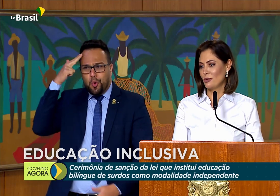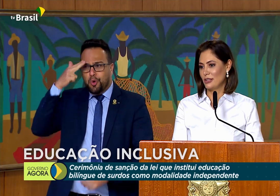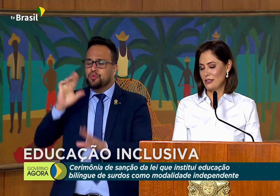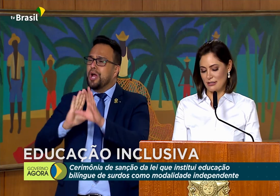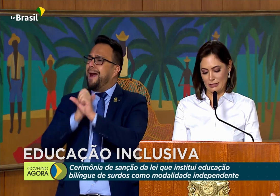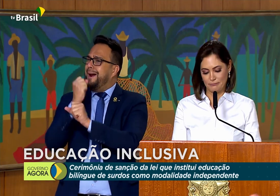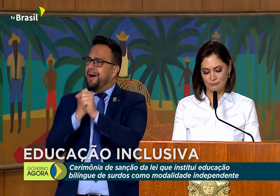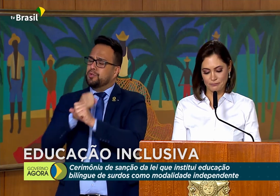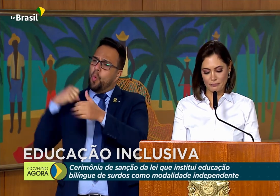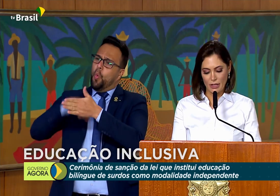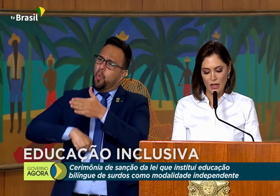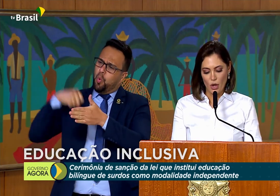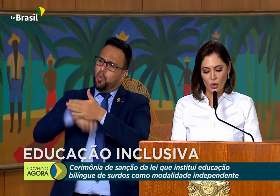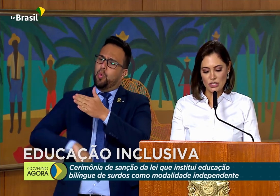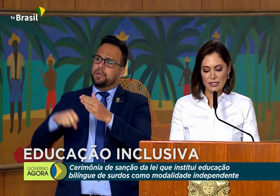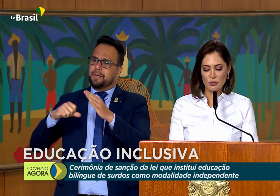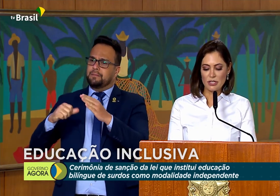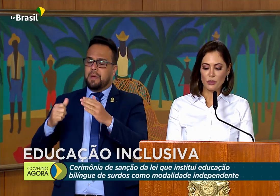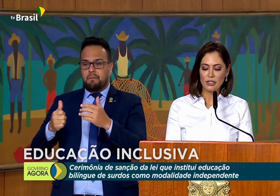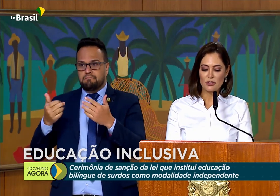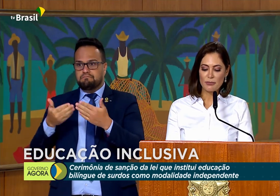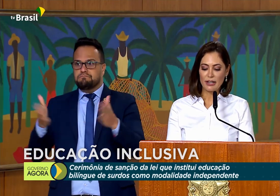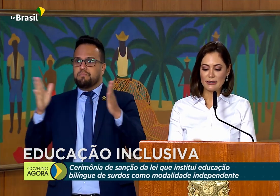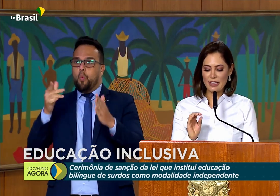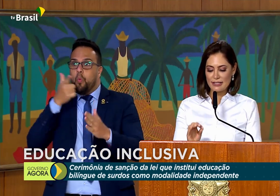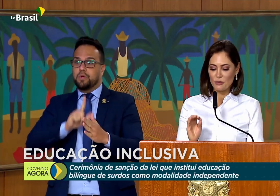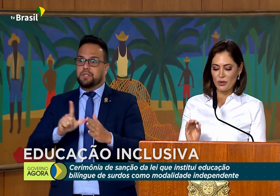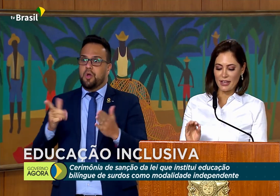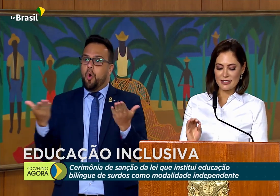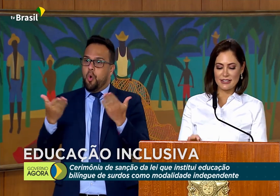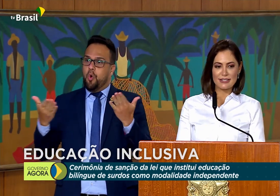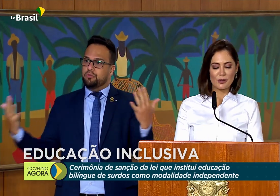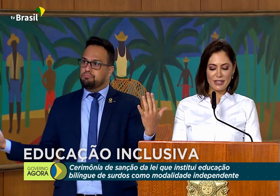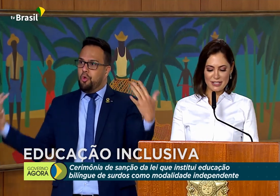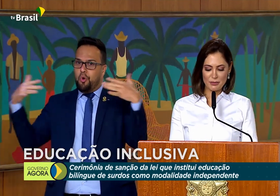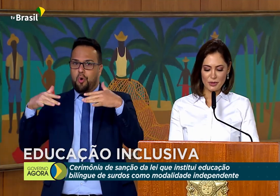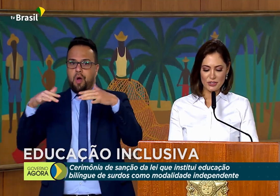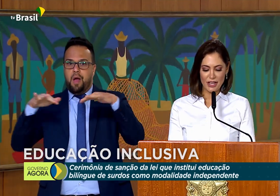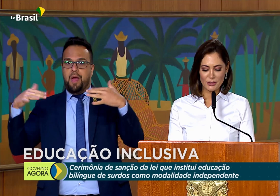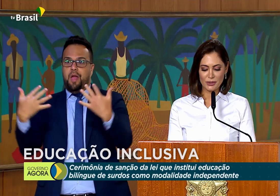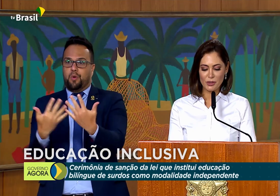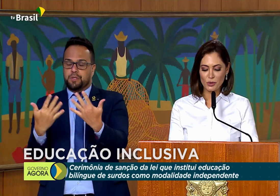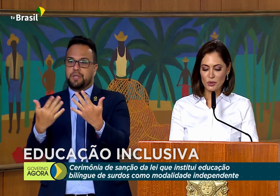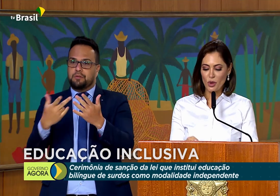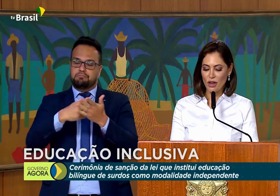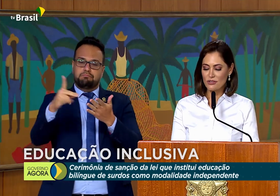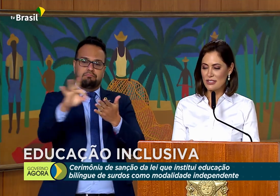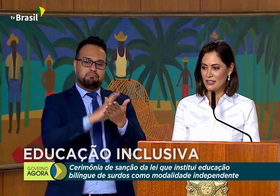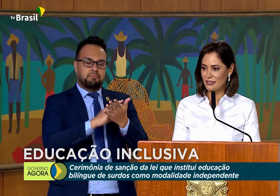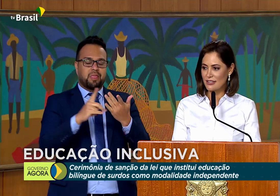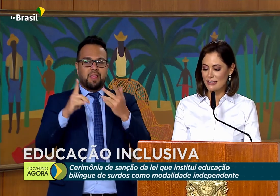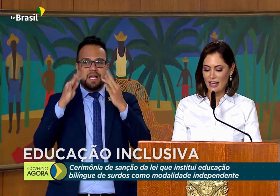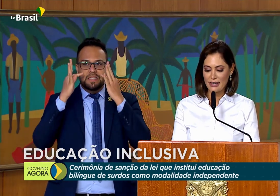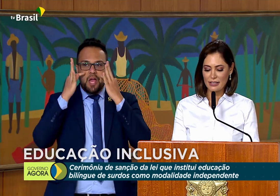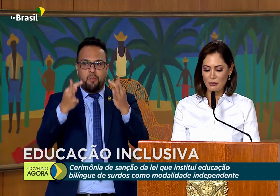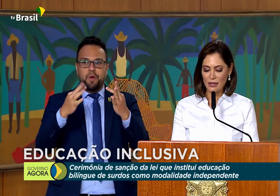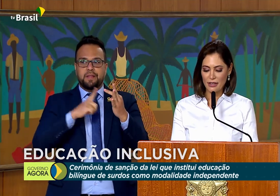conquista. Hoje estamos reunidos para testemunhar a sanção desse projeto, que inclui novos itens na LDB,